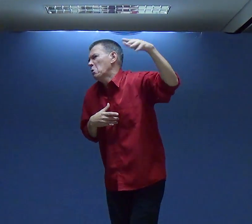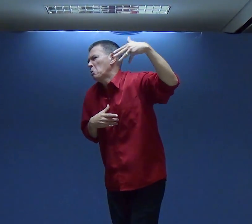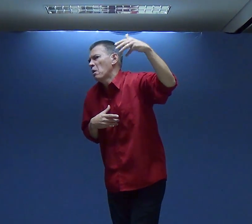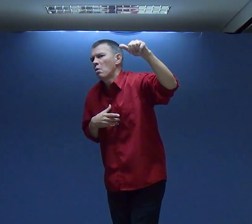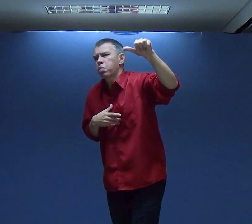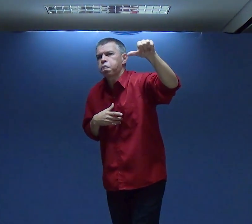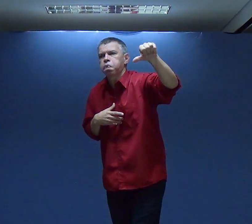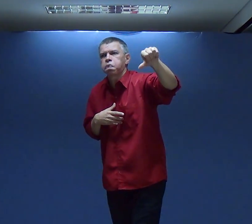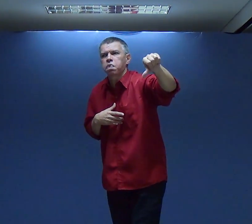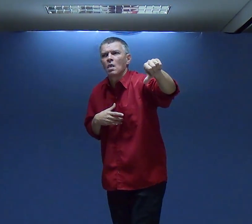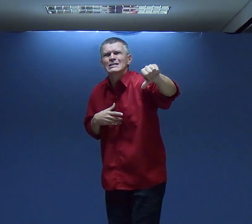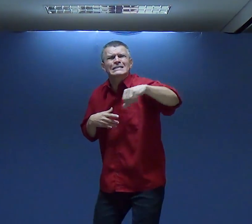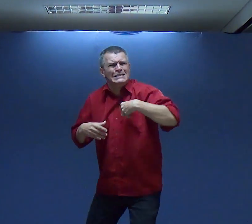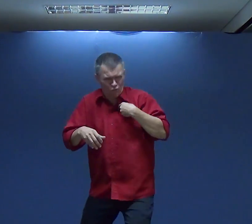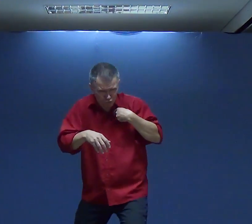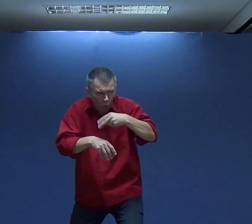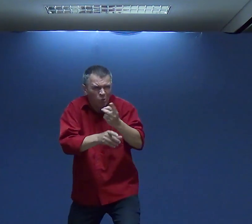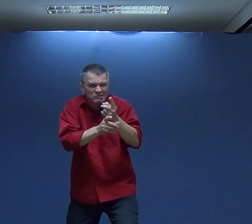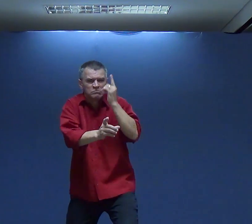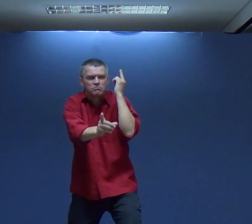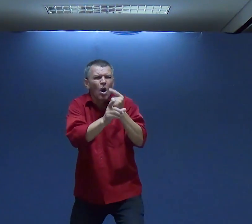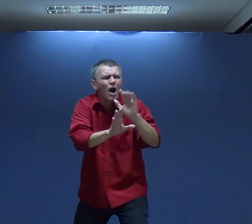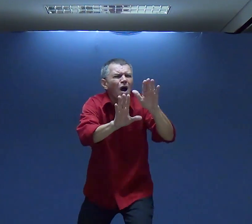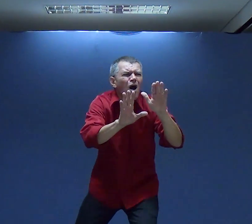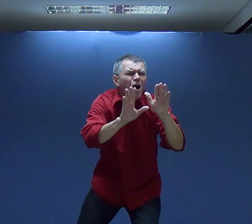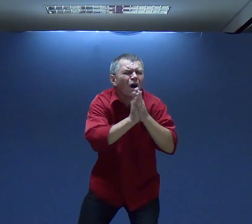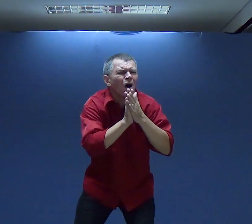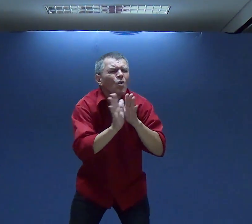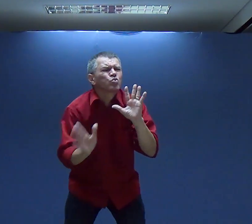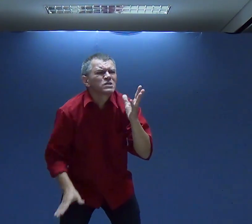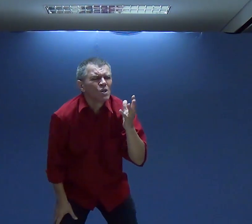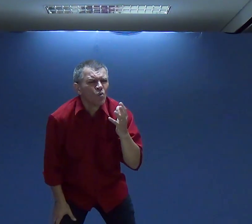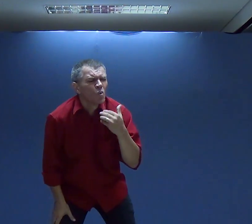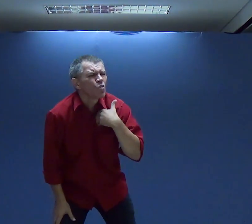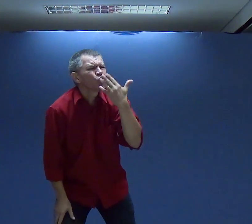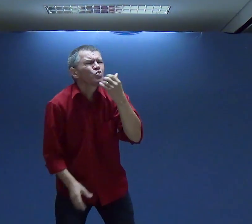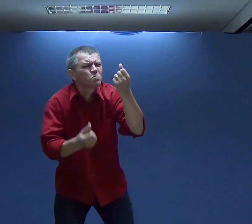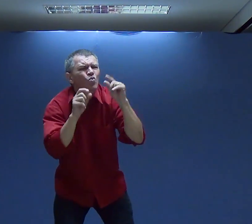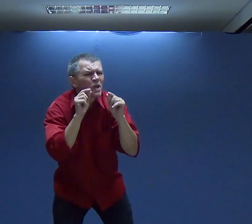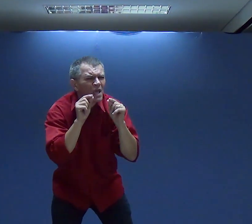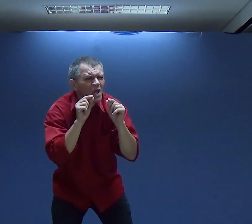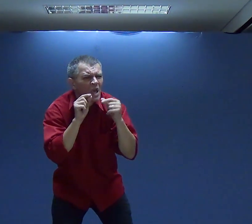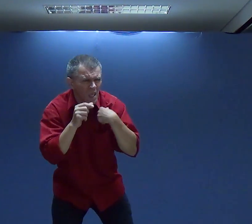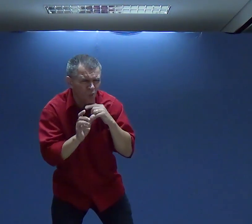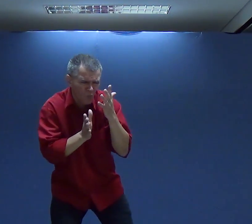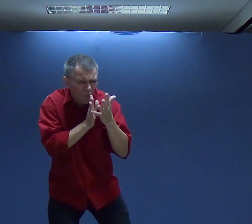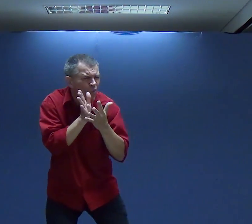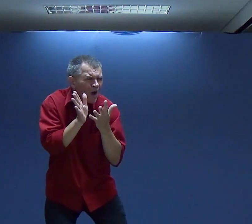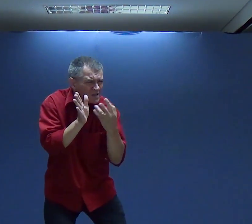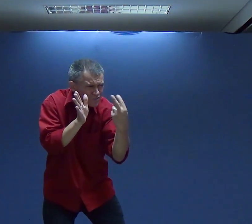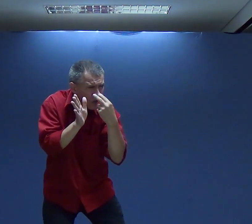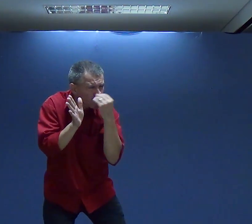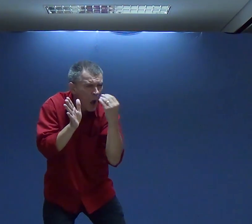Diz Diz Diz Diz E se Eu Começará Com você Na hora O que Acontece Não Pelo Nós